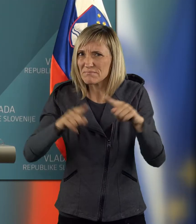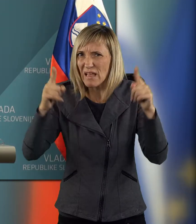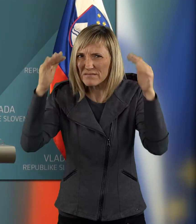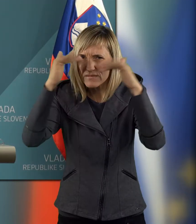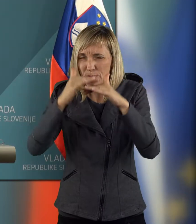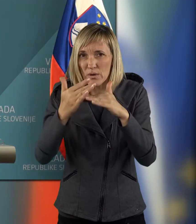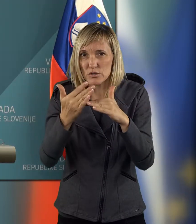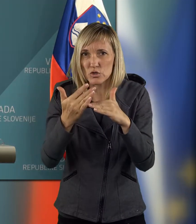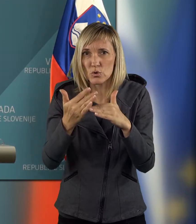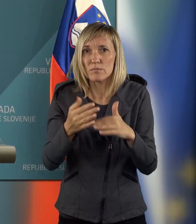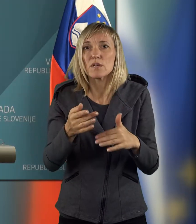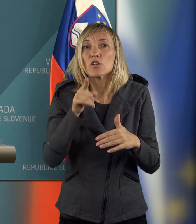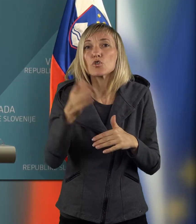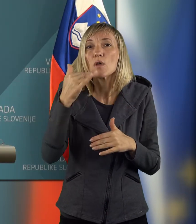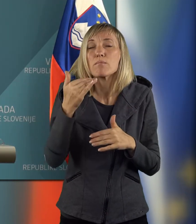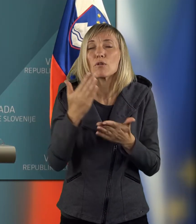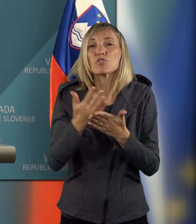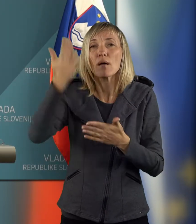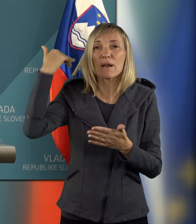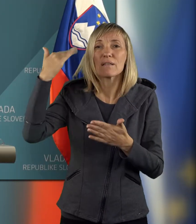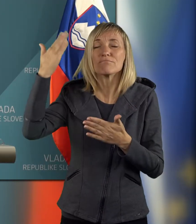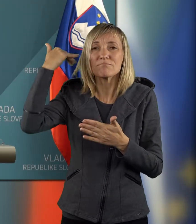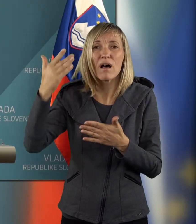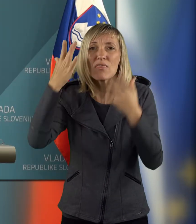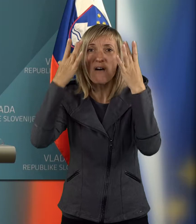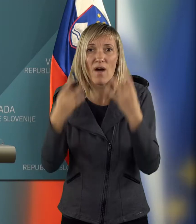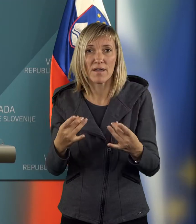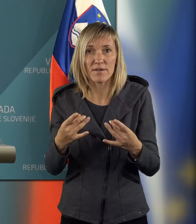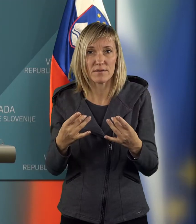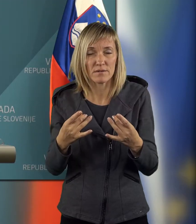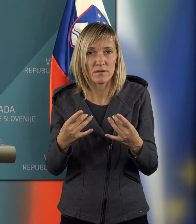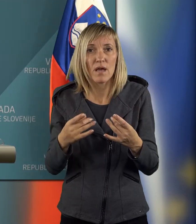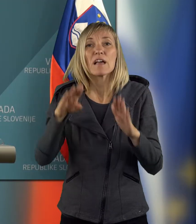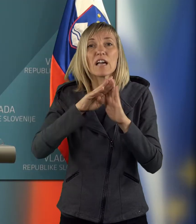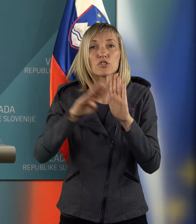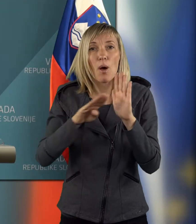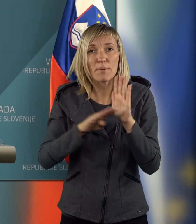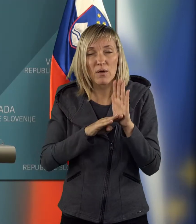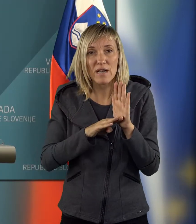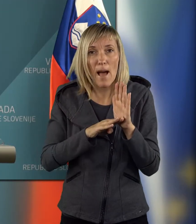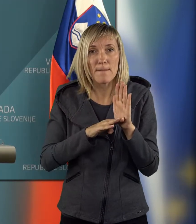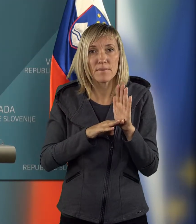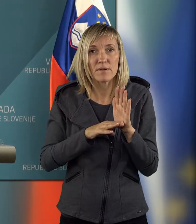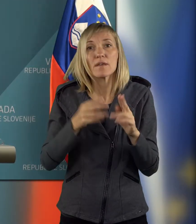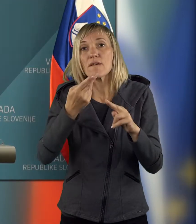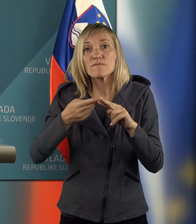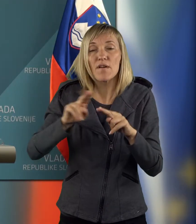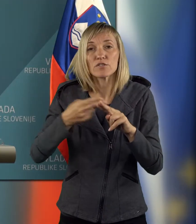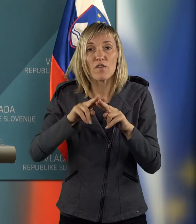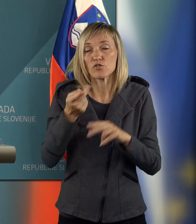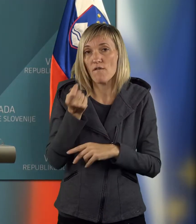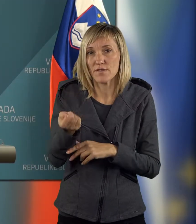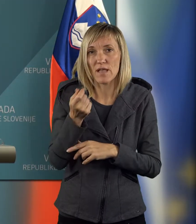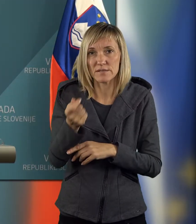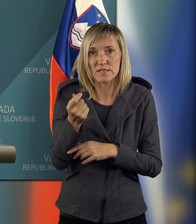dosletna stav iz tega, ker je bila to pretekla praksa, ker so vse program in s tem seveda, če največji